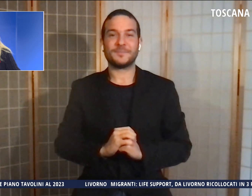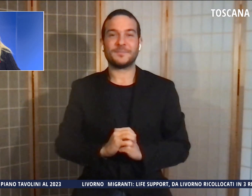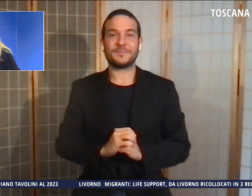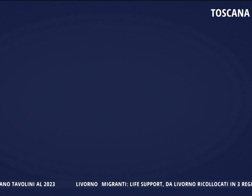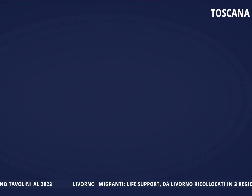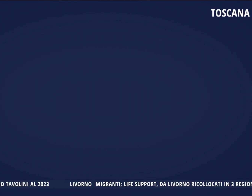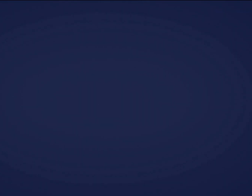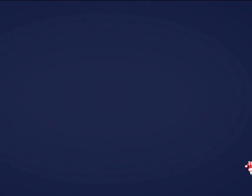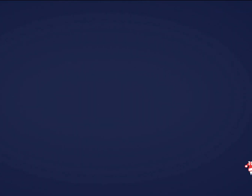Grazie. Grazie. Grazie. Grazie.